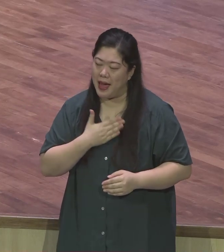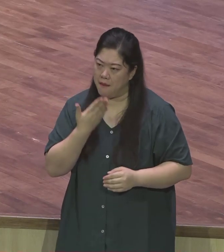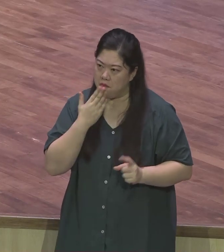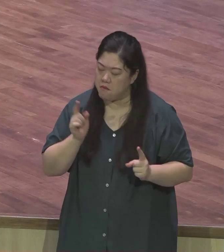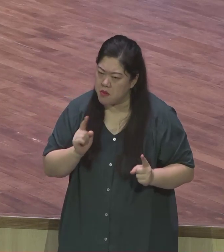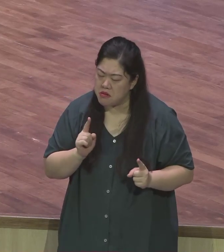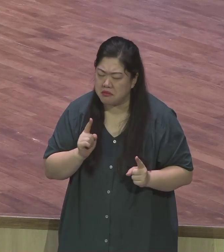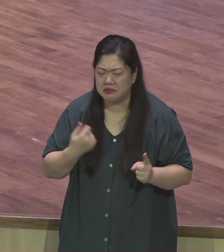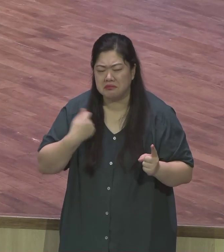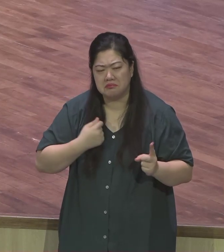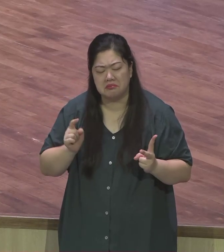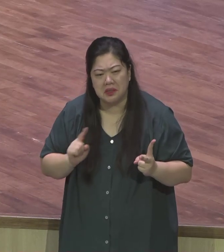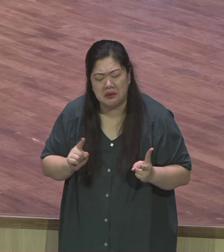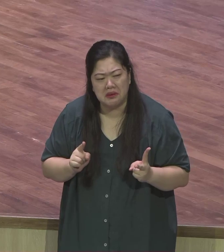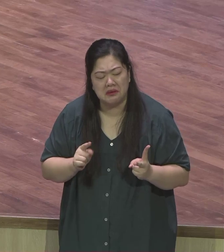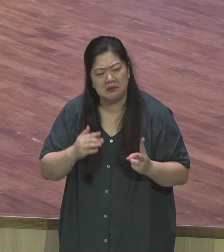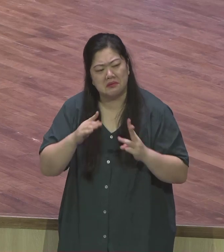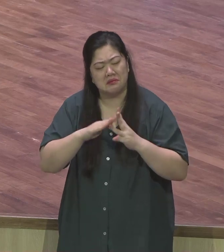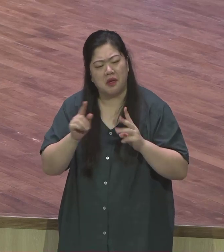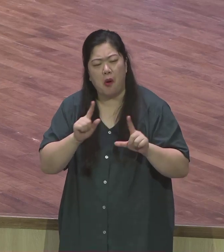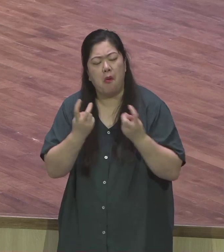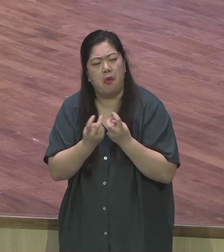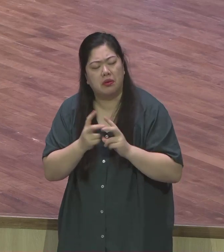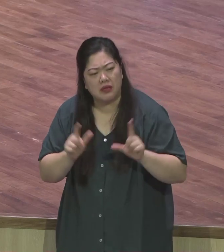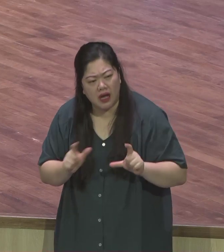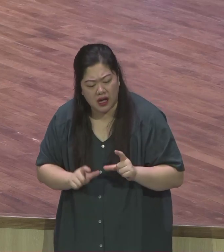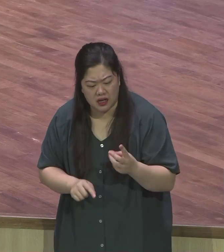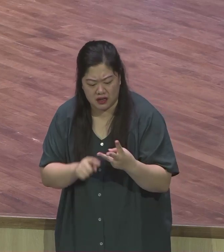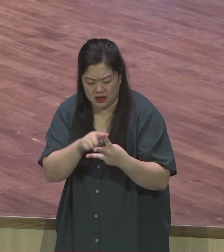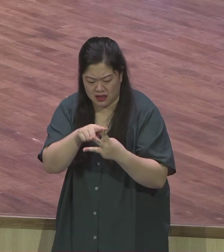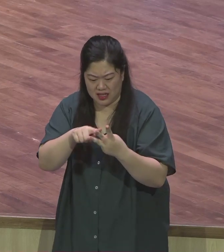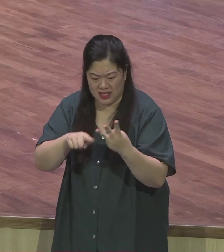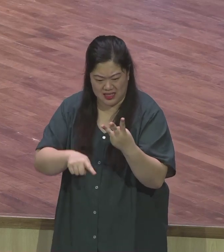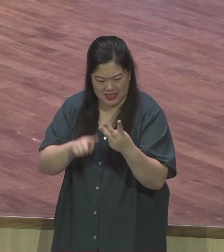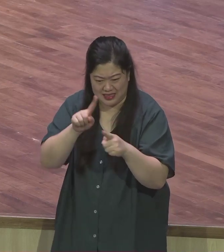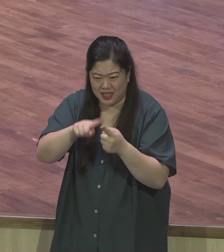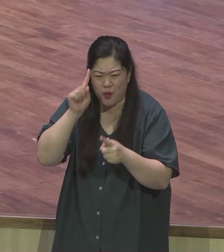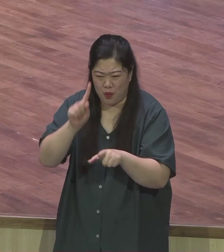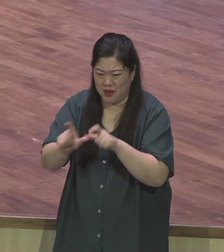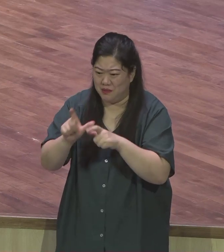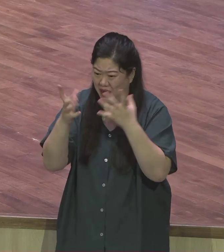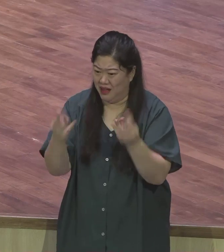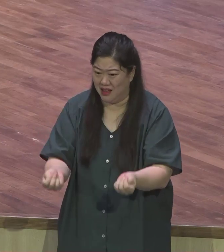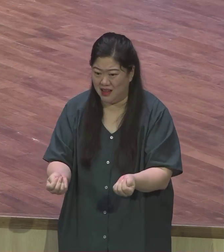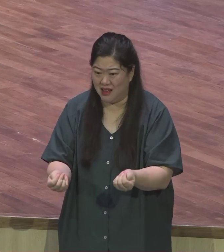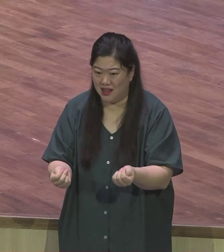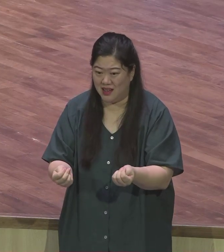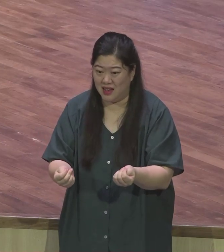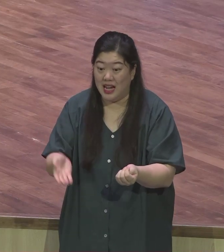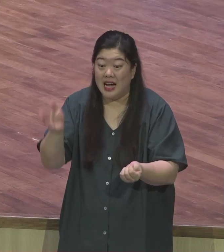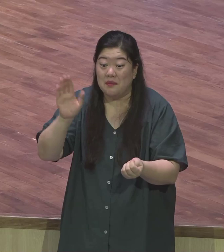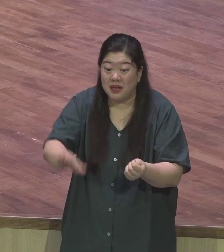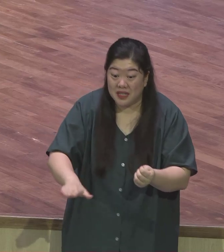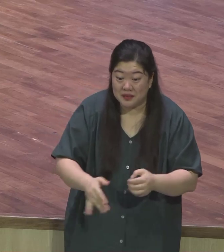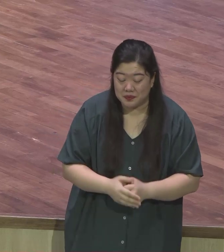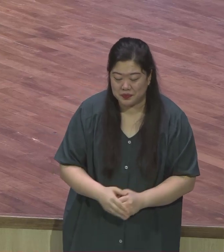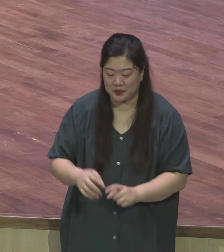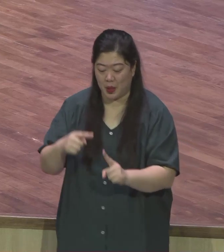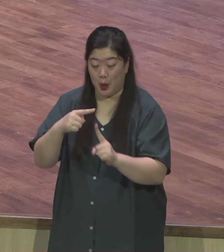우리의 힘으로 해결할 수 없는 많은 문제들 앞에 직면할 때가 많이 있습니다 교회 안에서는 사실 랩런트 랩런트라고 하지만